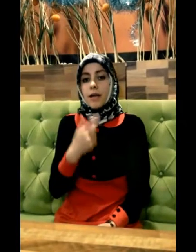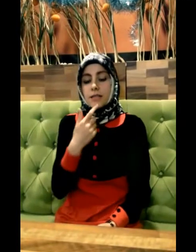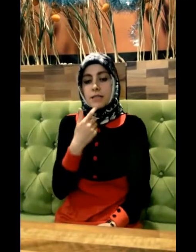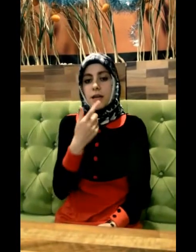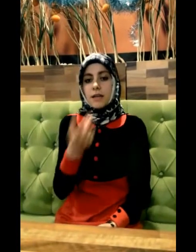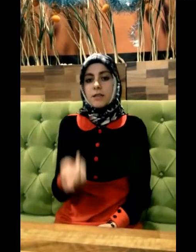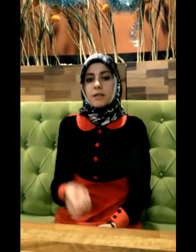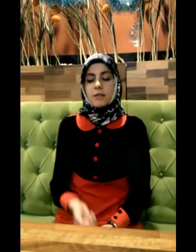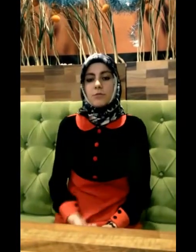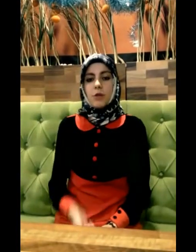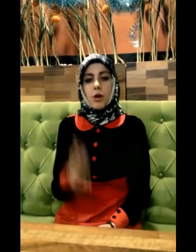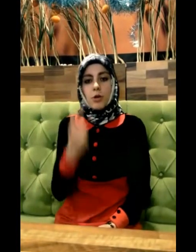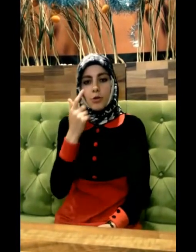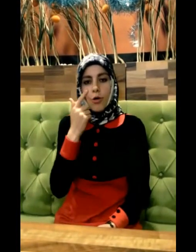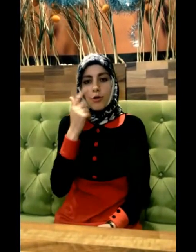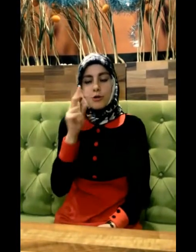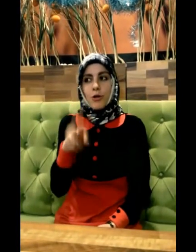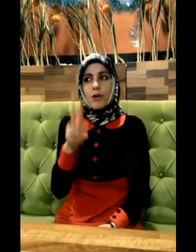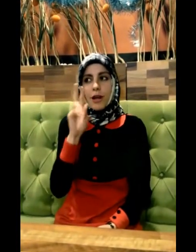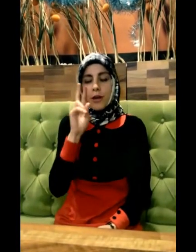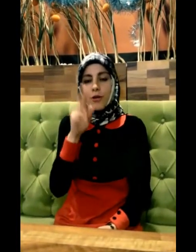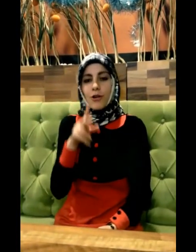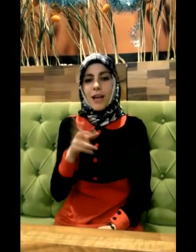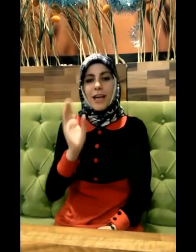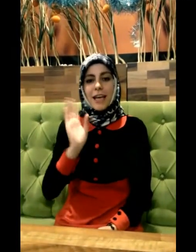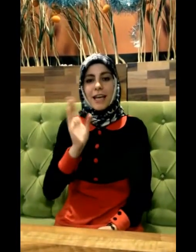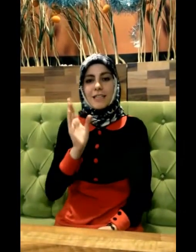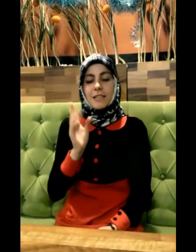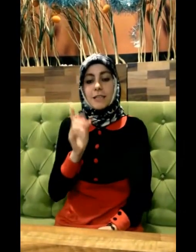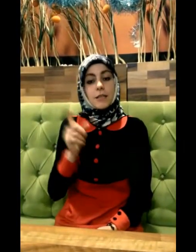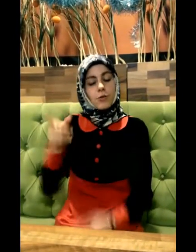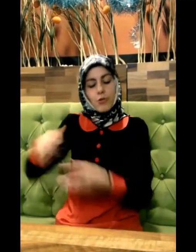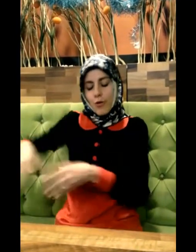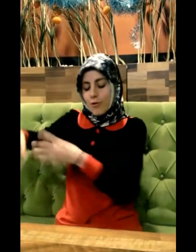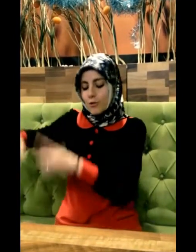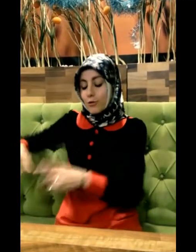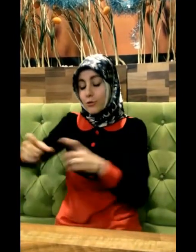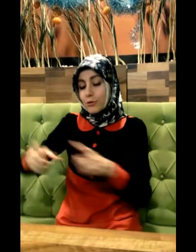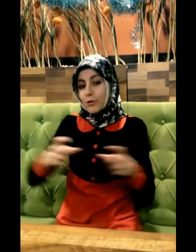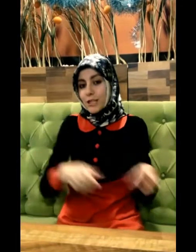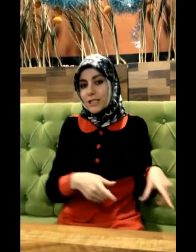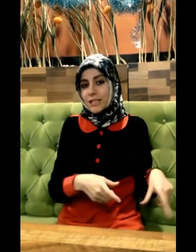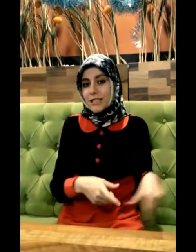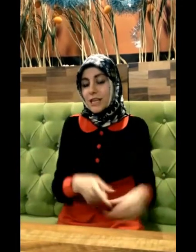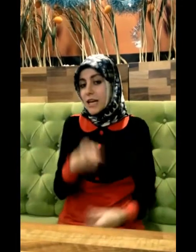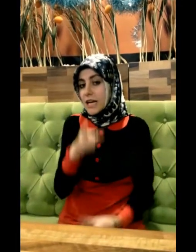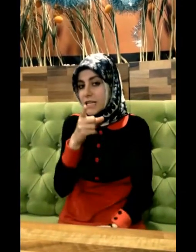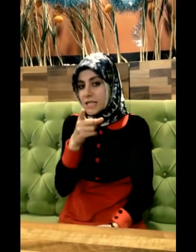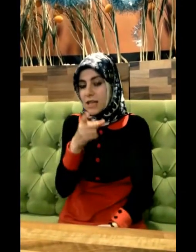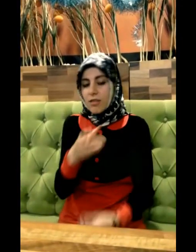saydım. Göz göre göre gittiğin o kör kuyuları, sana